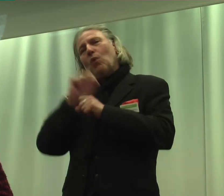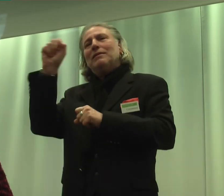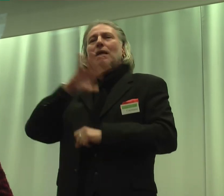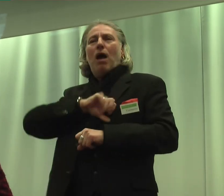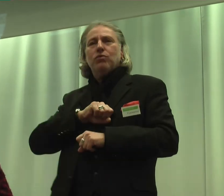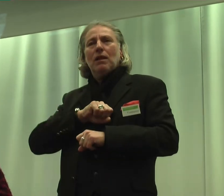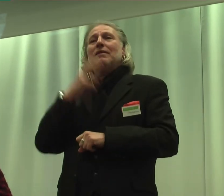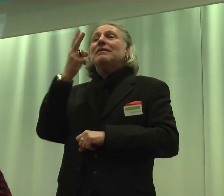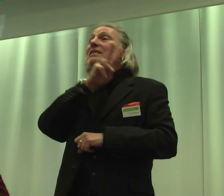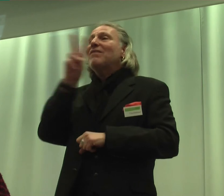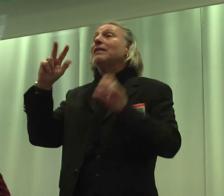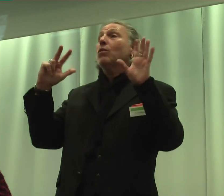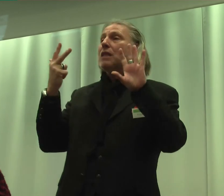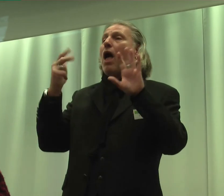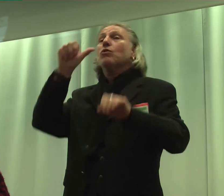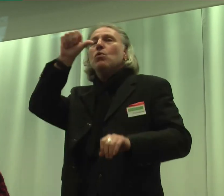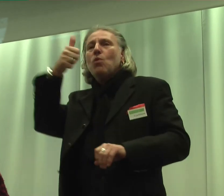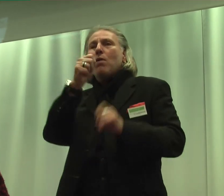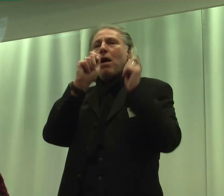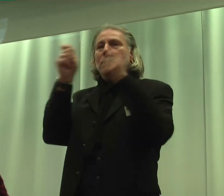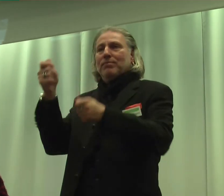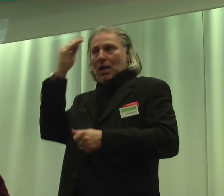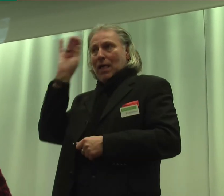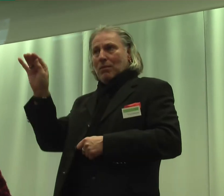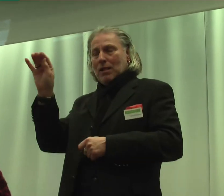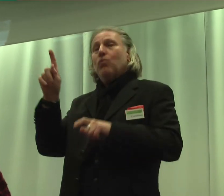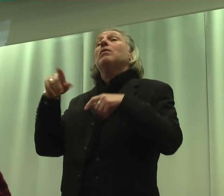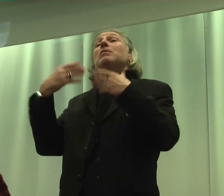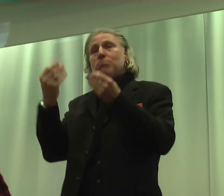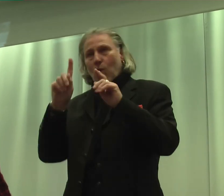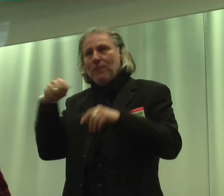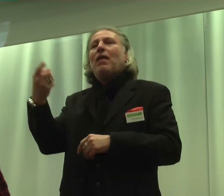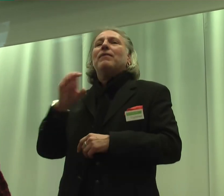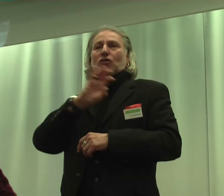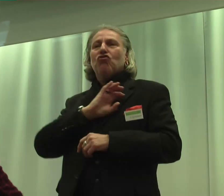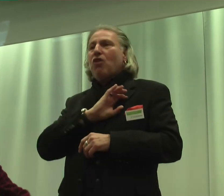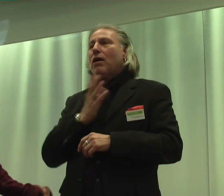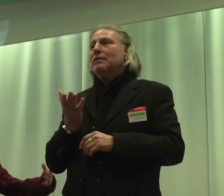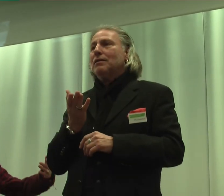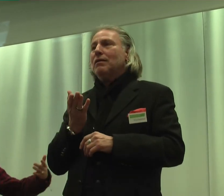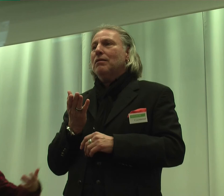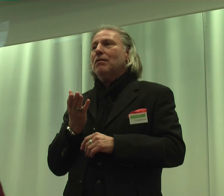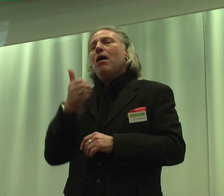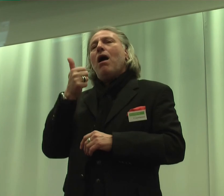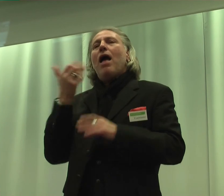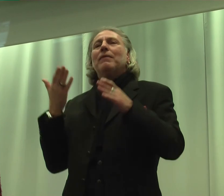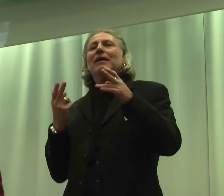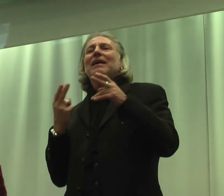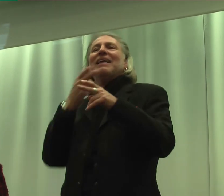2008 nochmal eine Anmeldung und bekommt dann die Chance, einen Quereinstieg zu wagen.